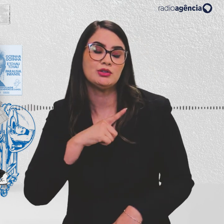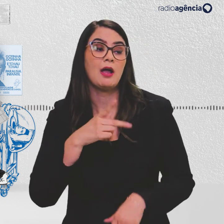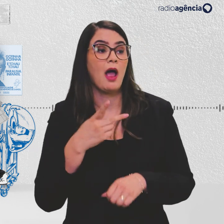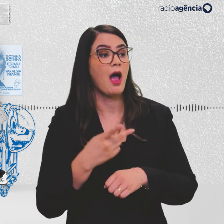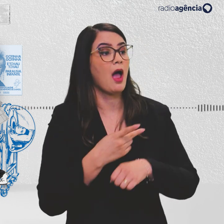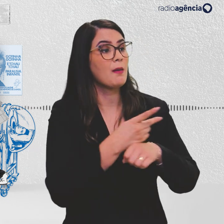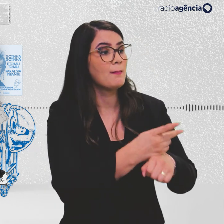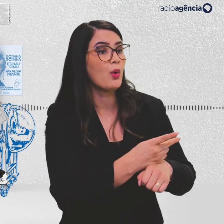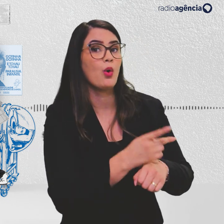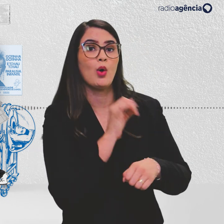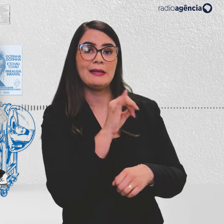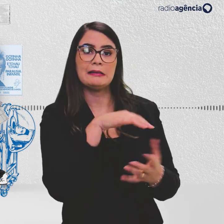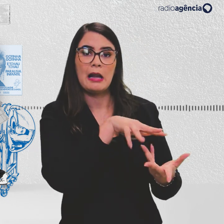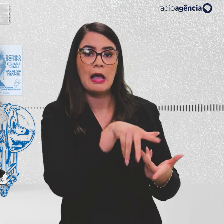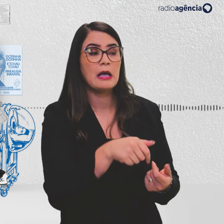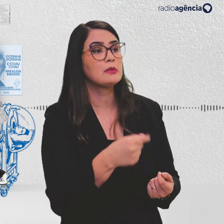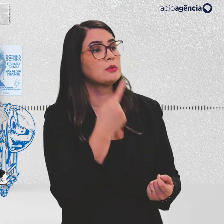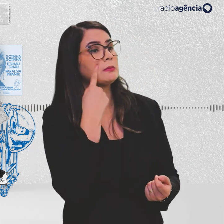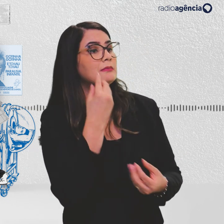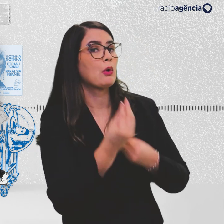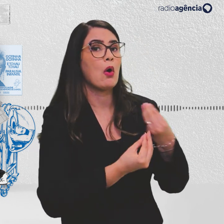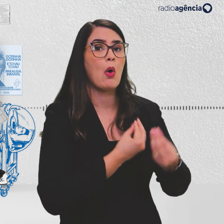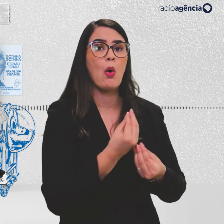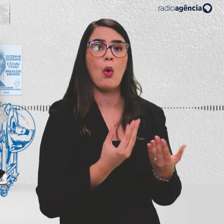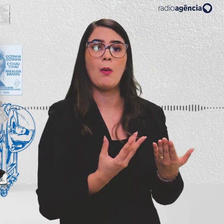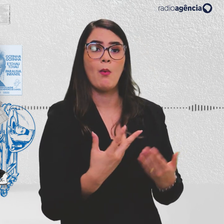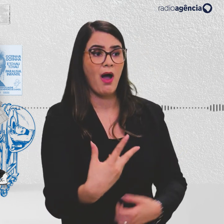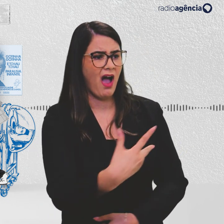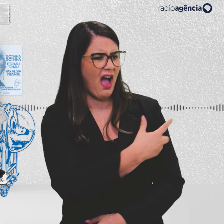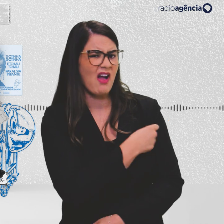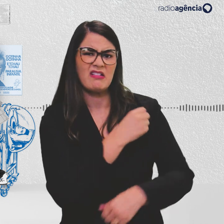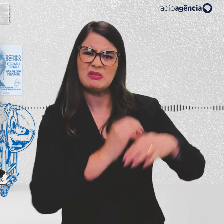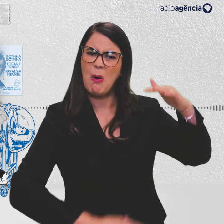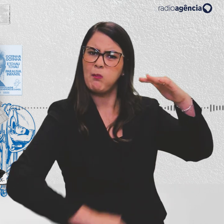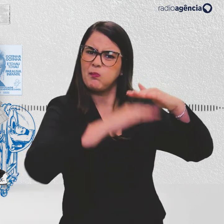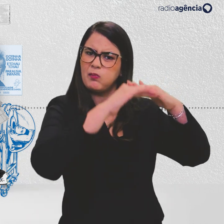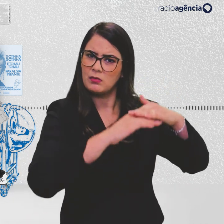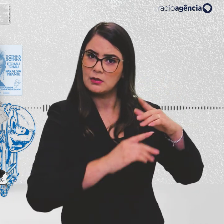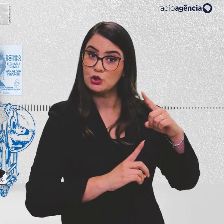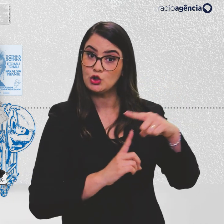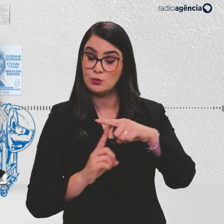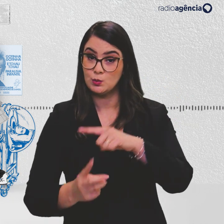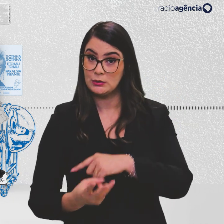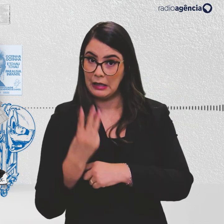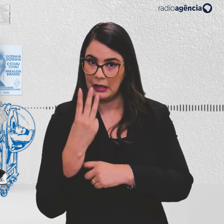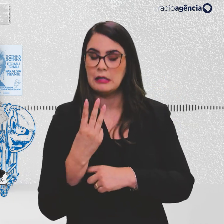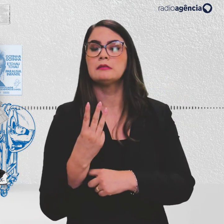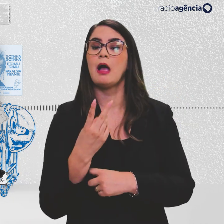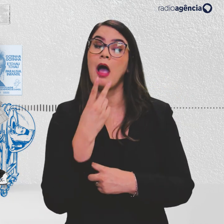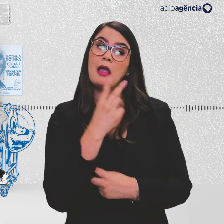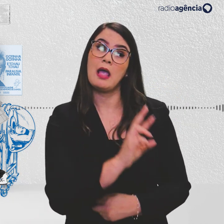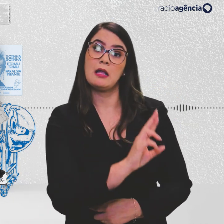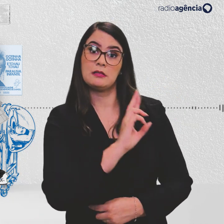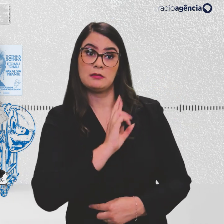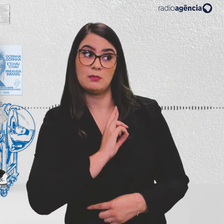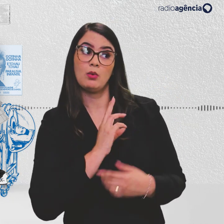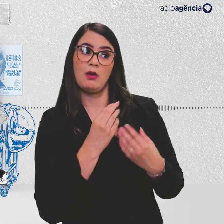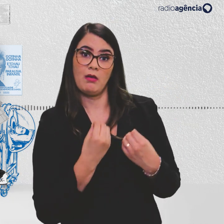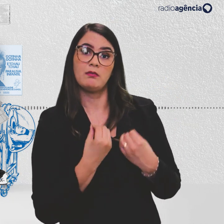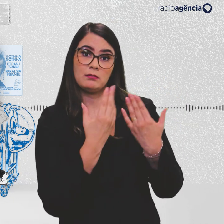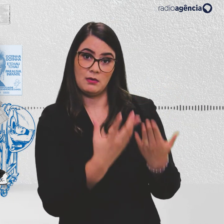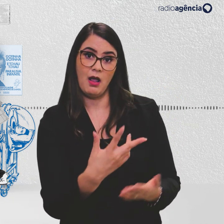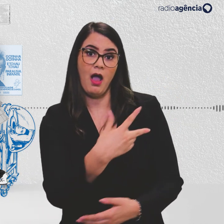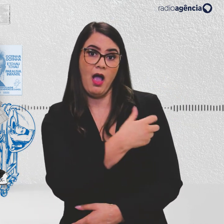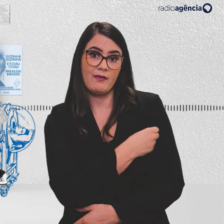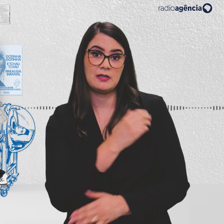fornecedores internacionais para obter uma vacina potenciada do tipo 3. E eles falaram sim. E entregando a